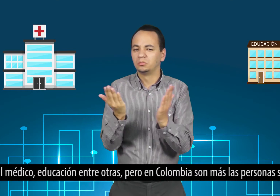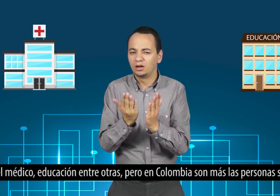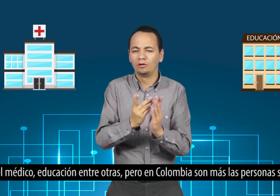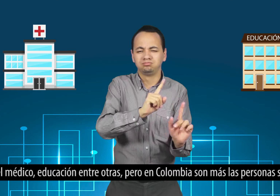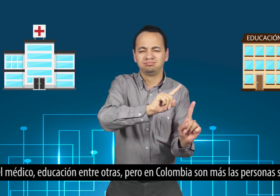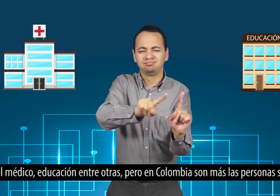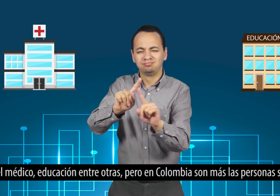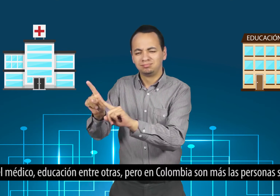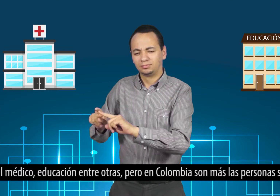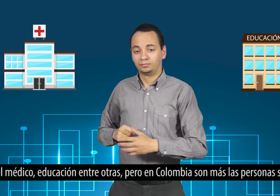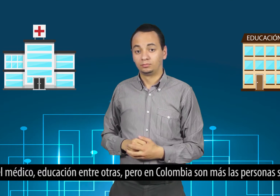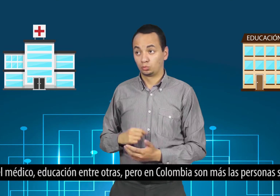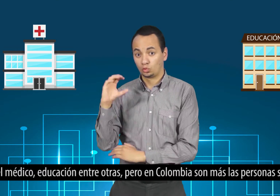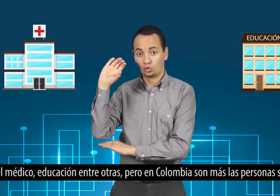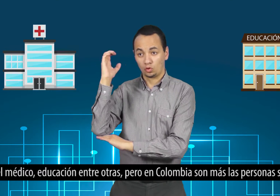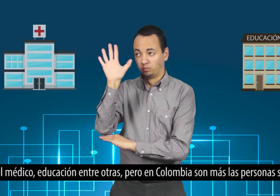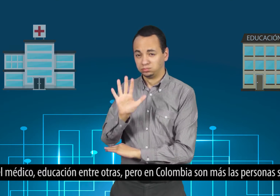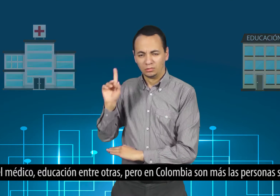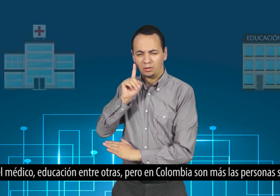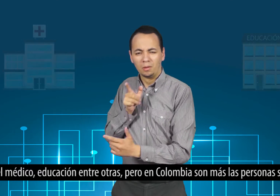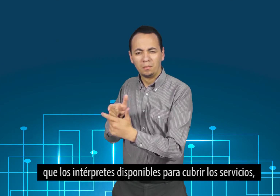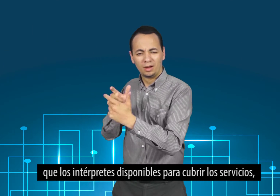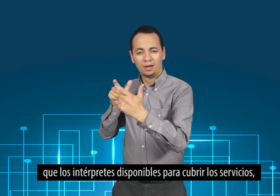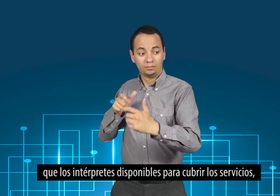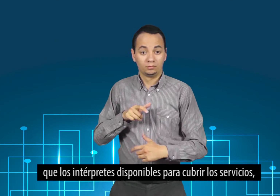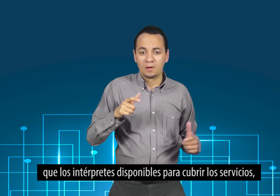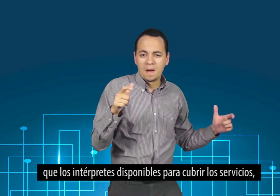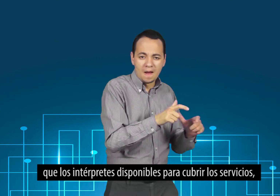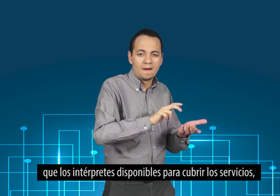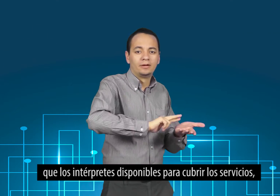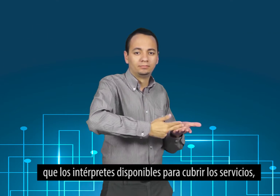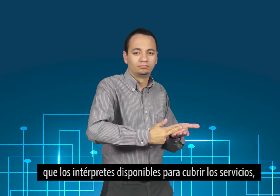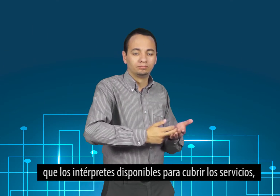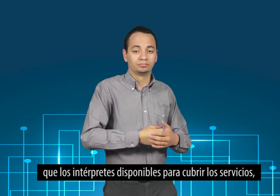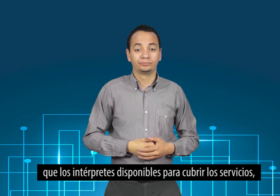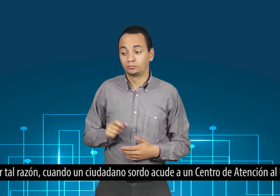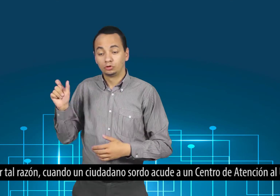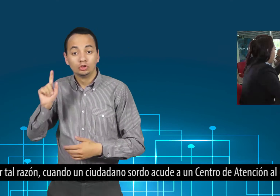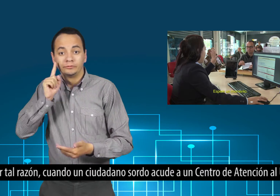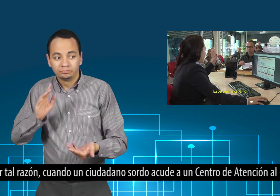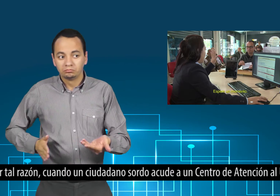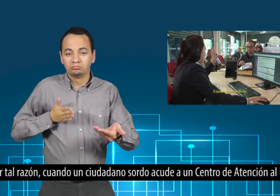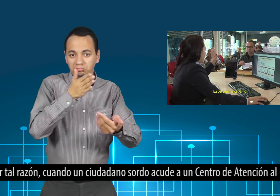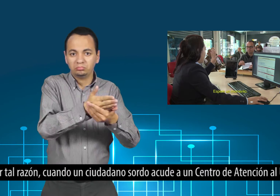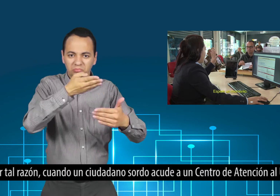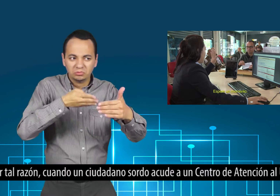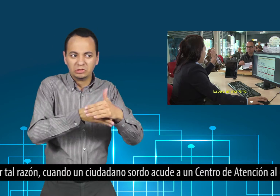pero en Colombia son más las personas sordas que los intérpretes disponibles para cubrir los servicios. Por tal razón, cuando un ciudadano sordo